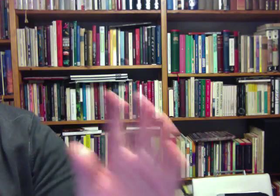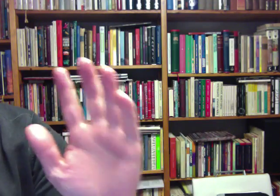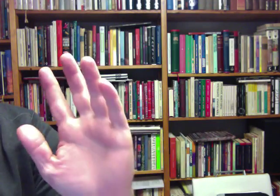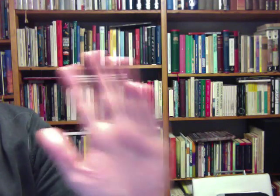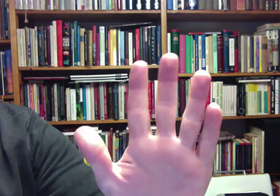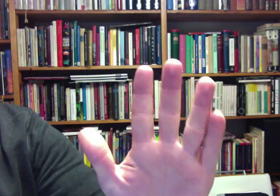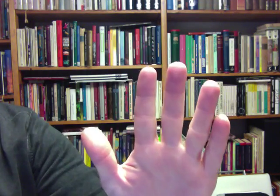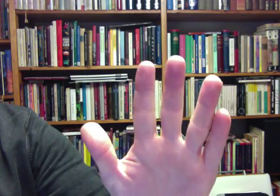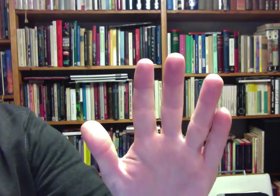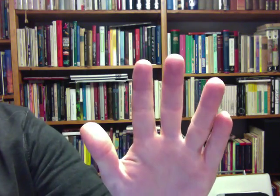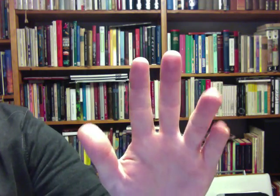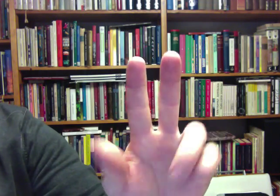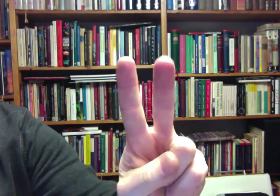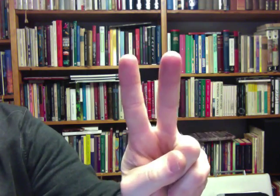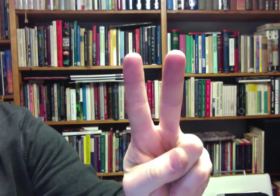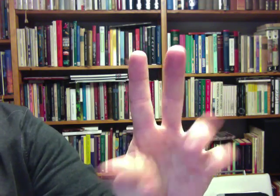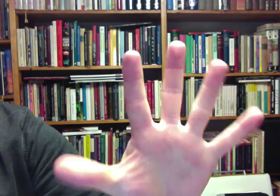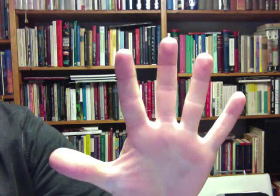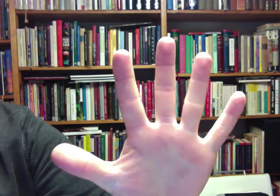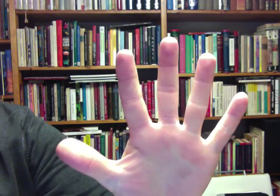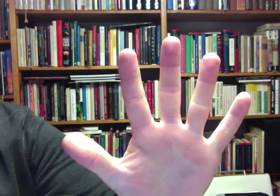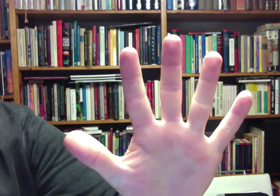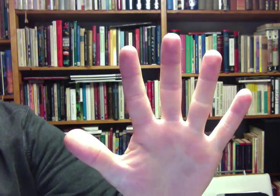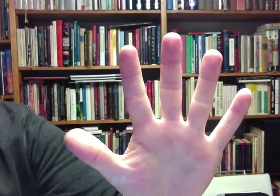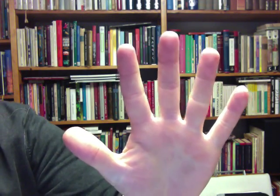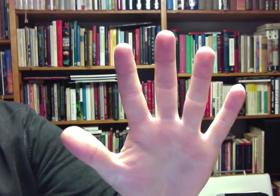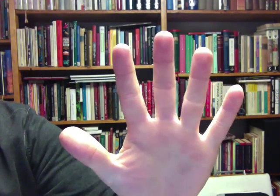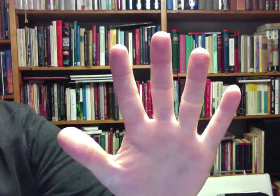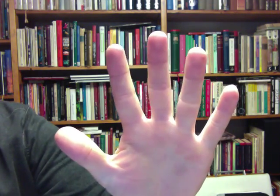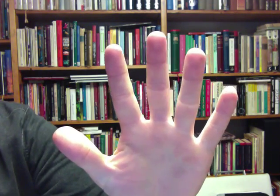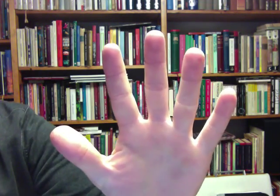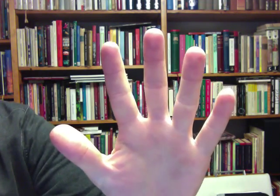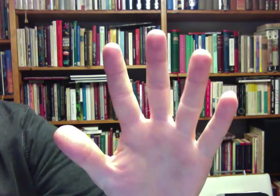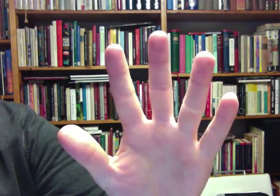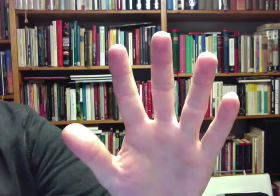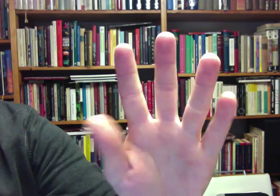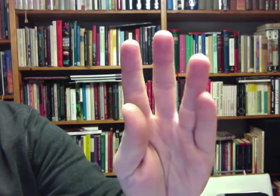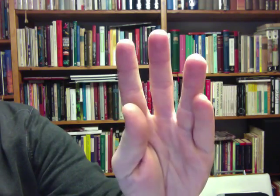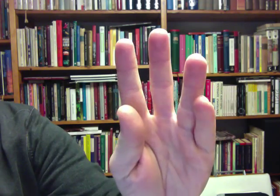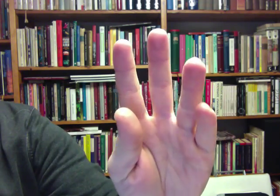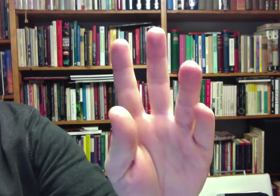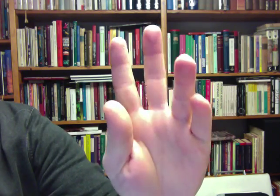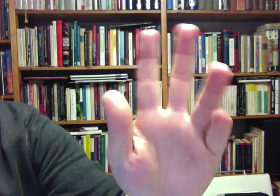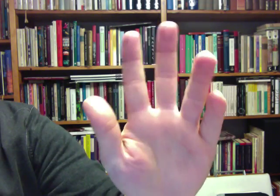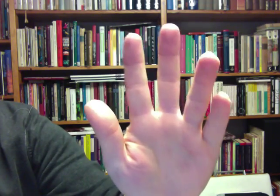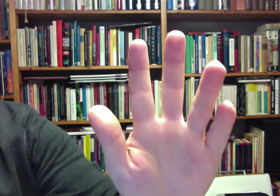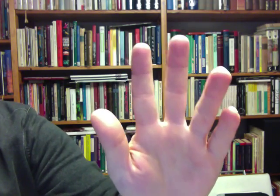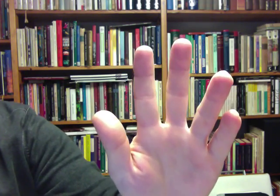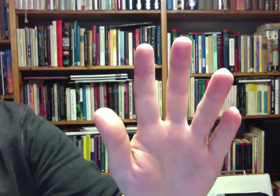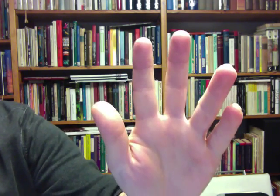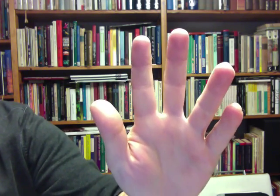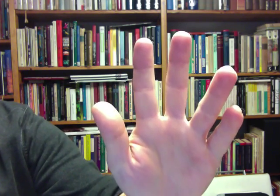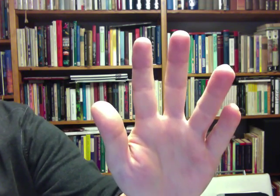Hei! Nämä on Tuomo Lindgrenin sormet. Olen Harjevala seurakunnan kappalainen.